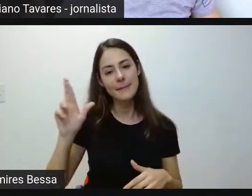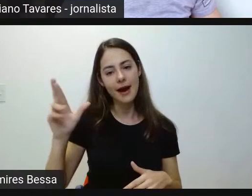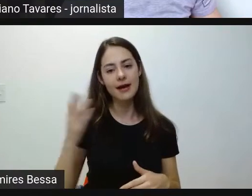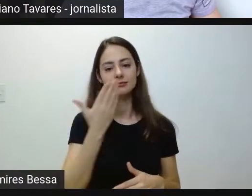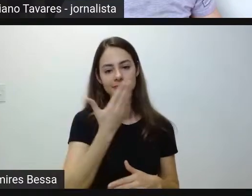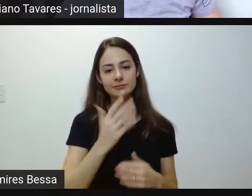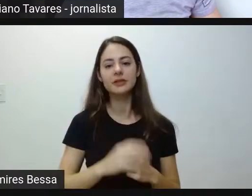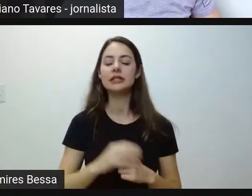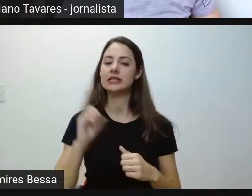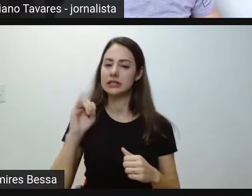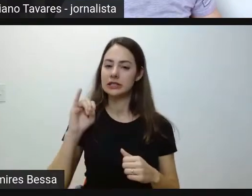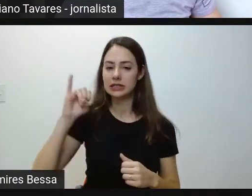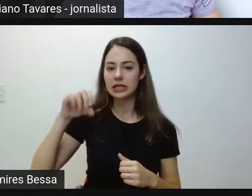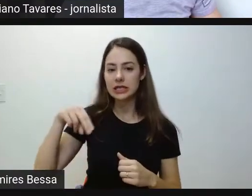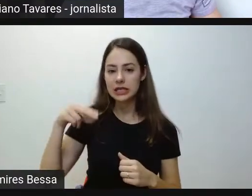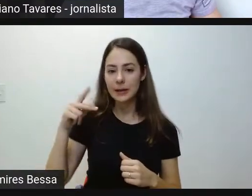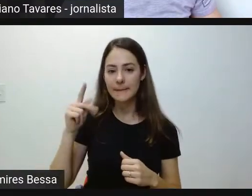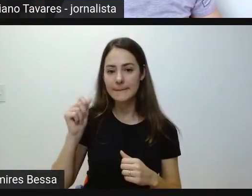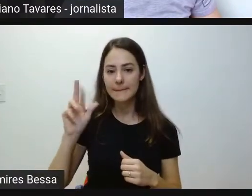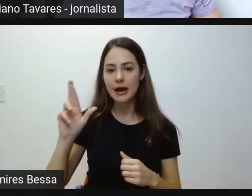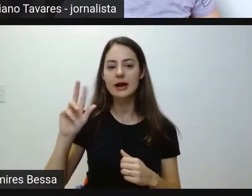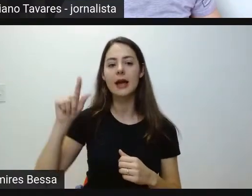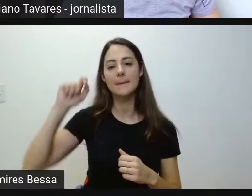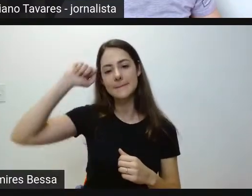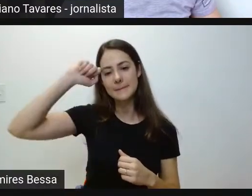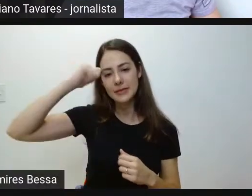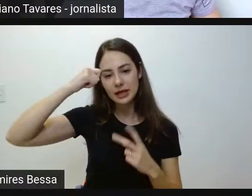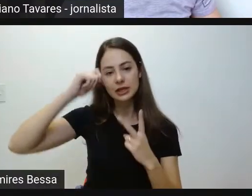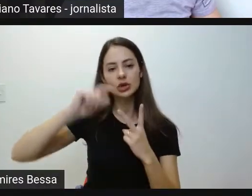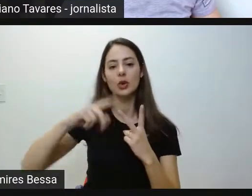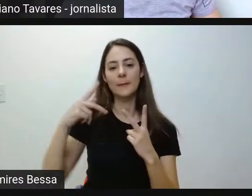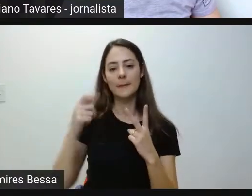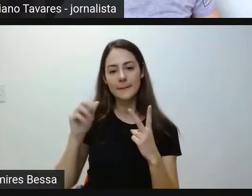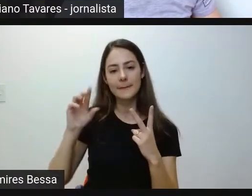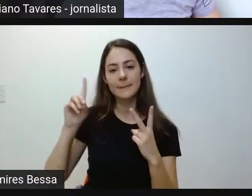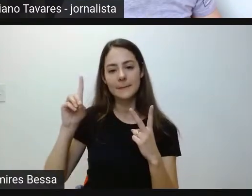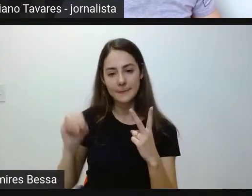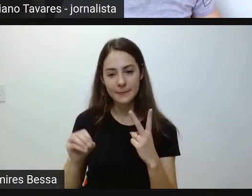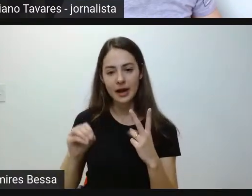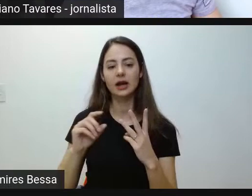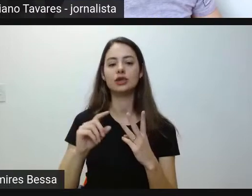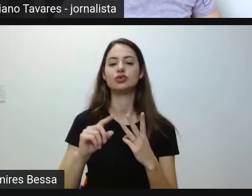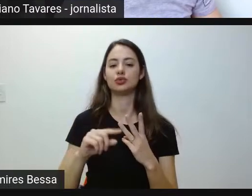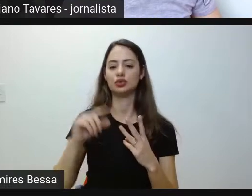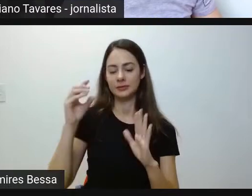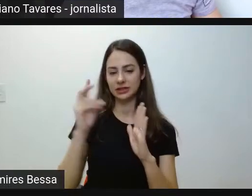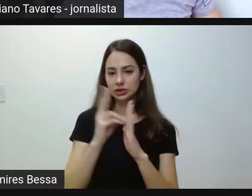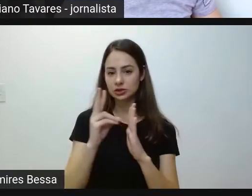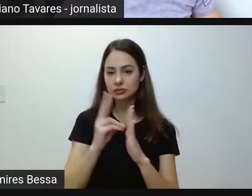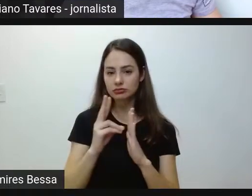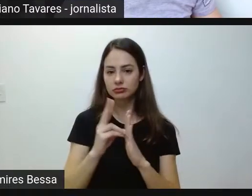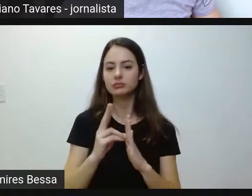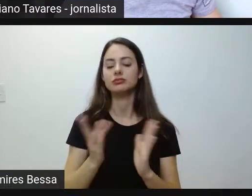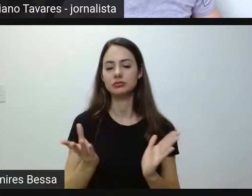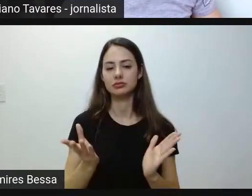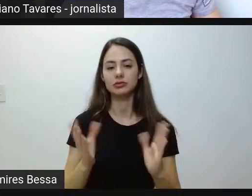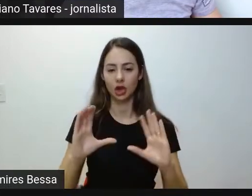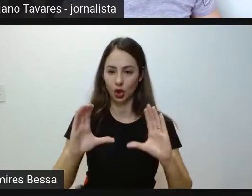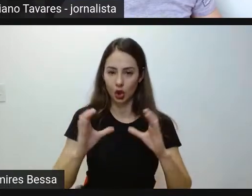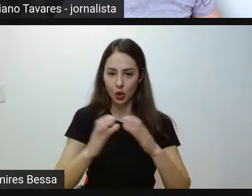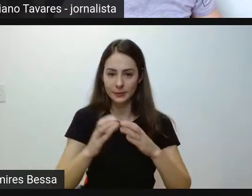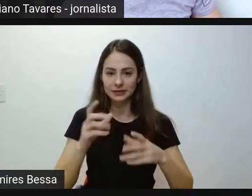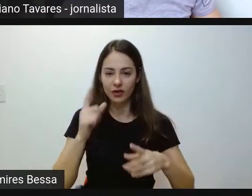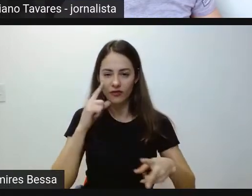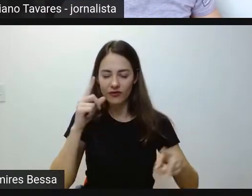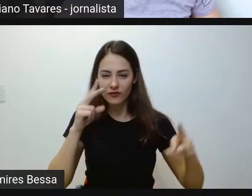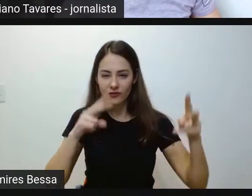do número ímpar, que é preto, pardo e indígena, no caso das pessoas pretas e pardas, que passam por aquela comissão de